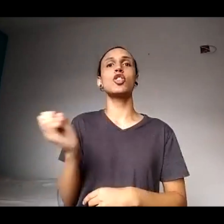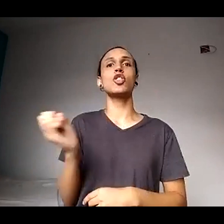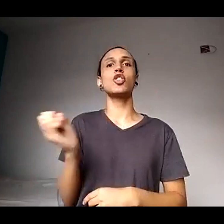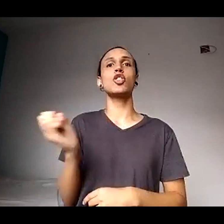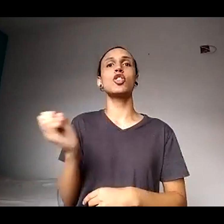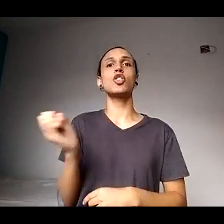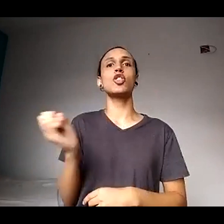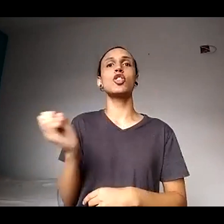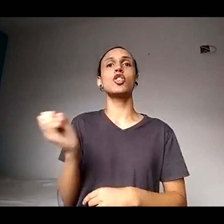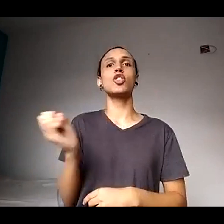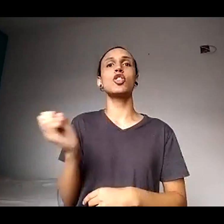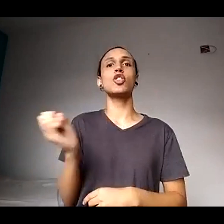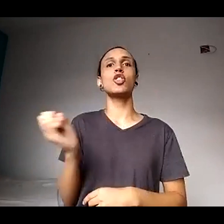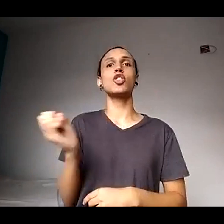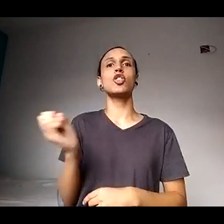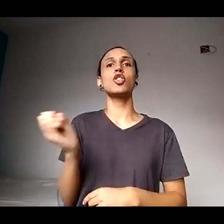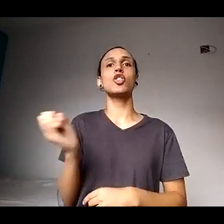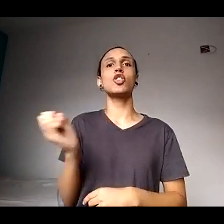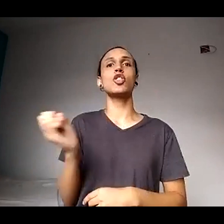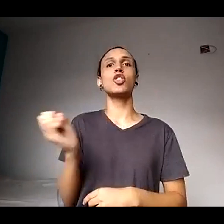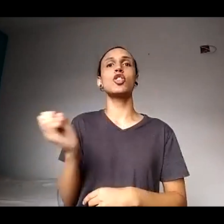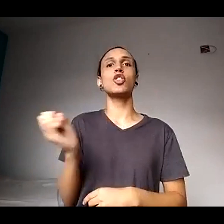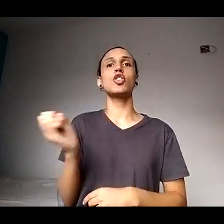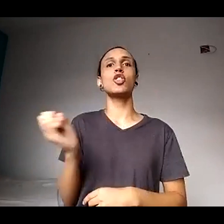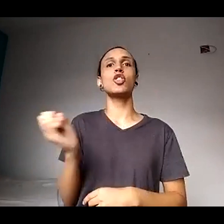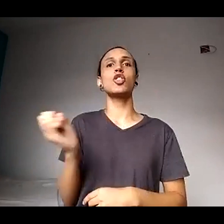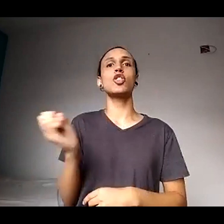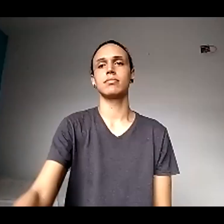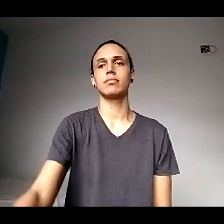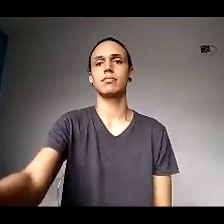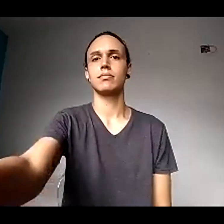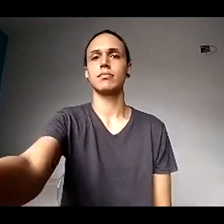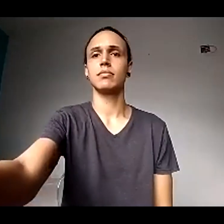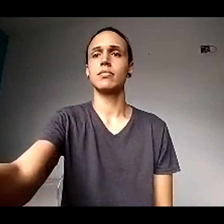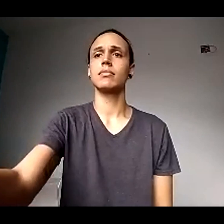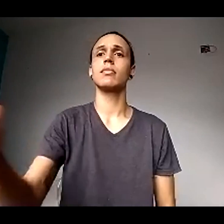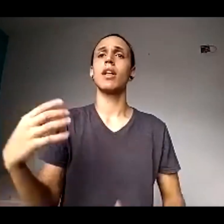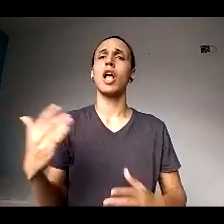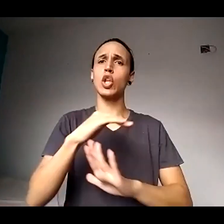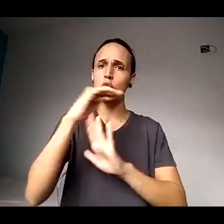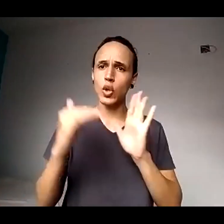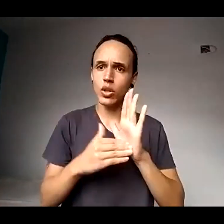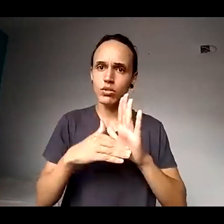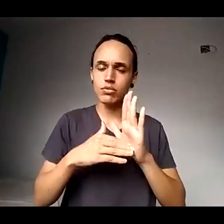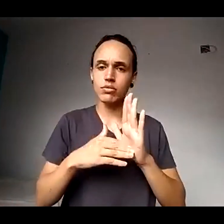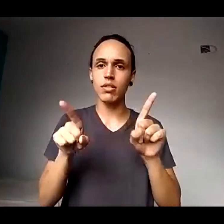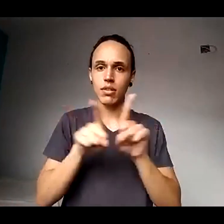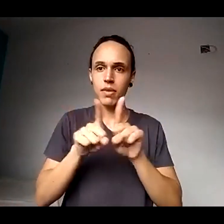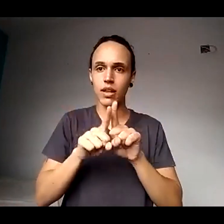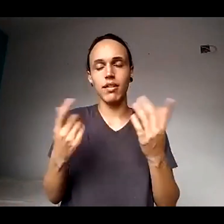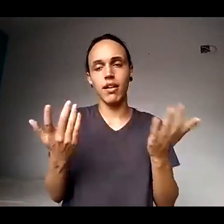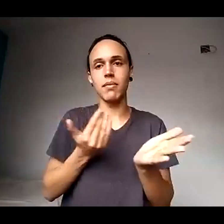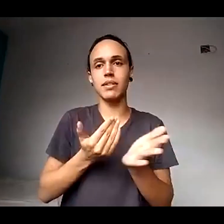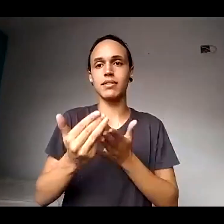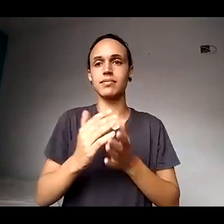Eu queria iniciar, para mim o Paulo travou, para todos também? Não, vamos lá. Pronto,